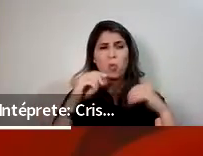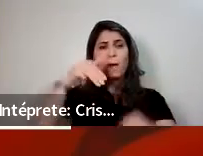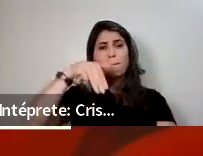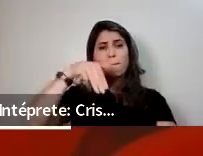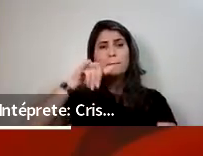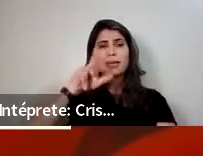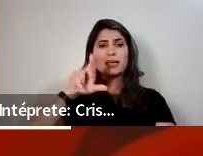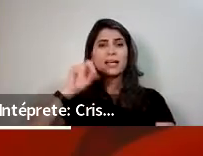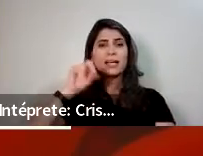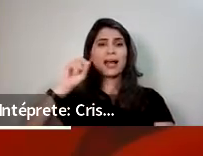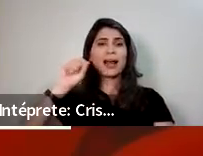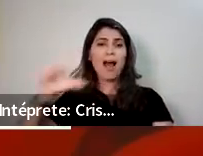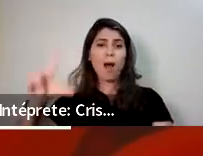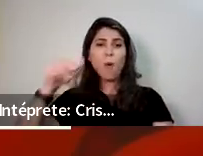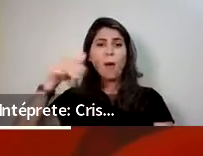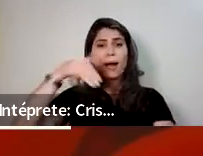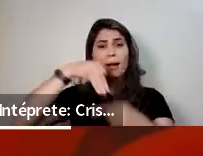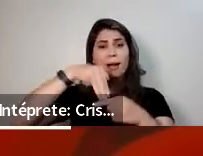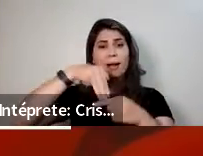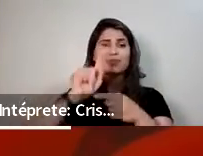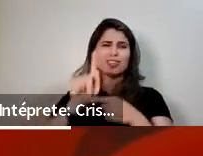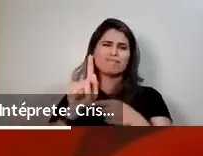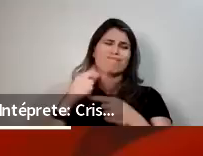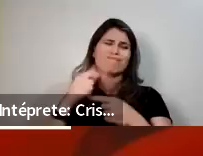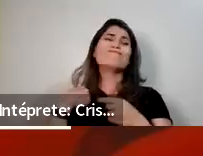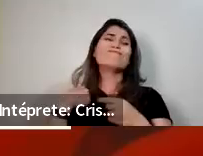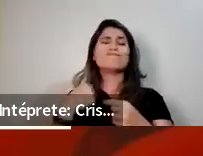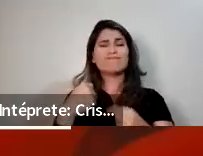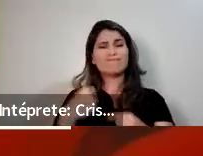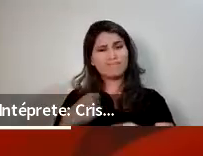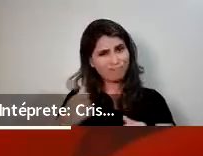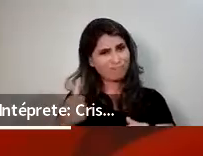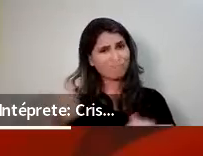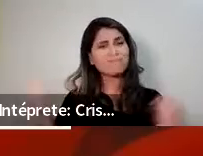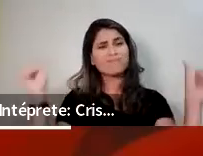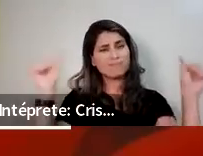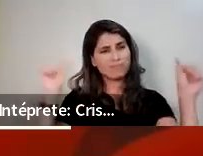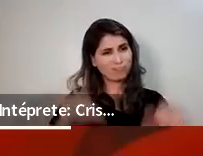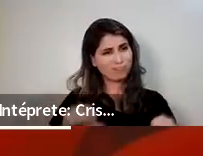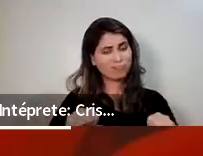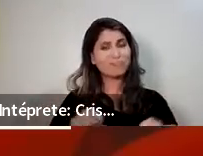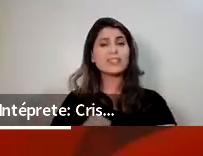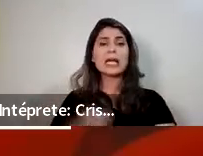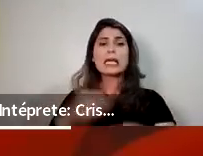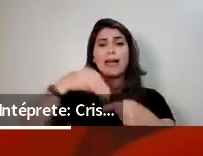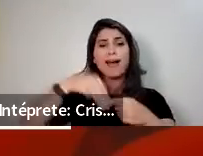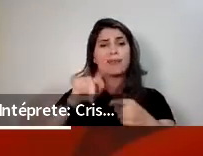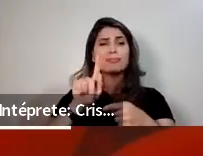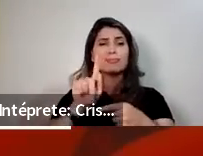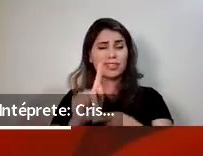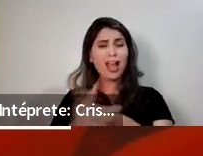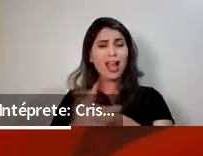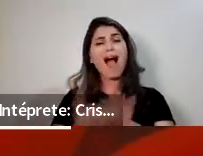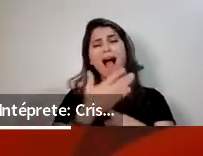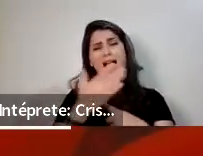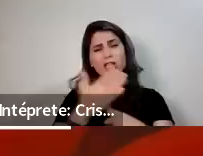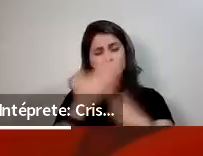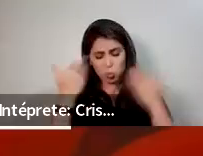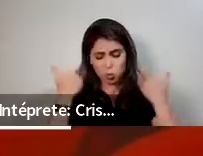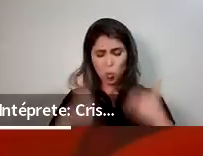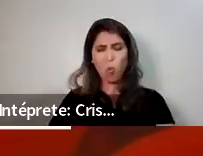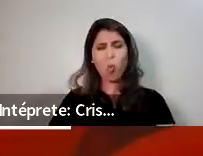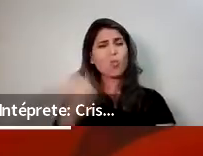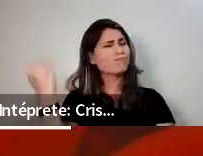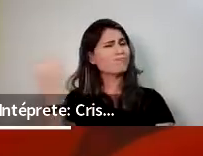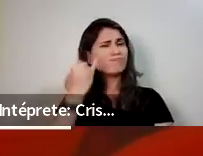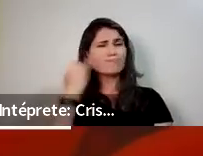magnésio. E o magnésio, ele é essencial para a vida humana. Não só humana, Animais,